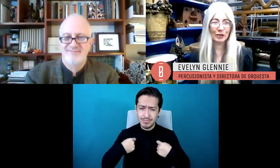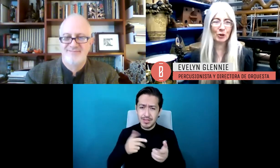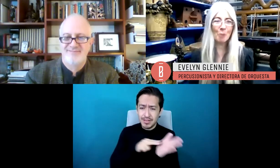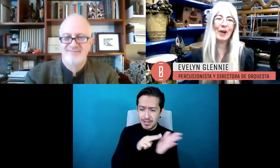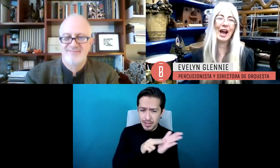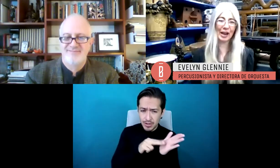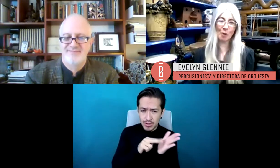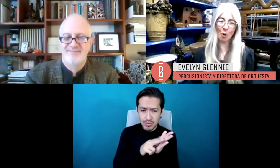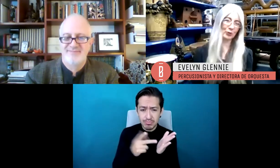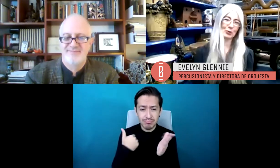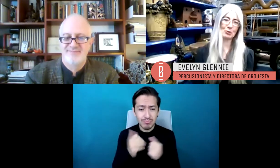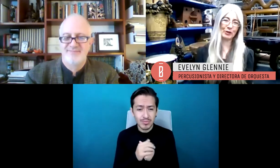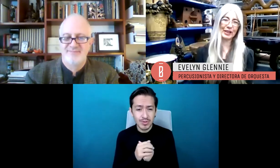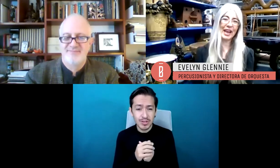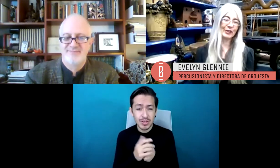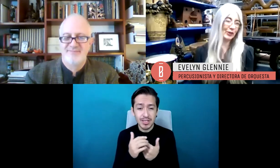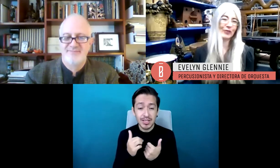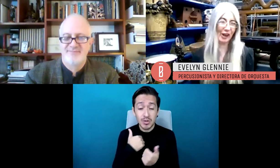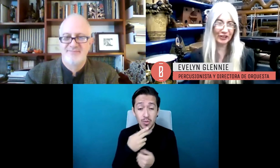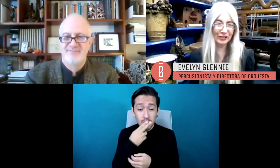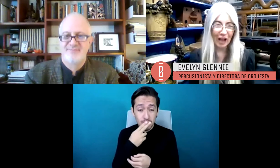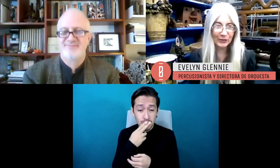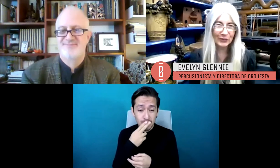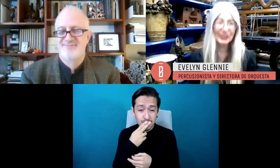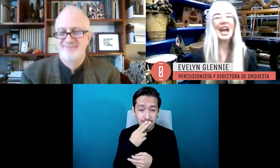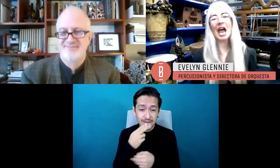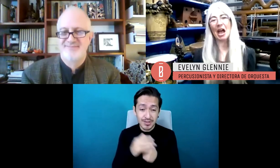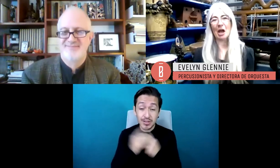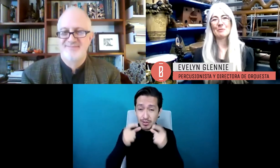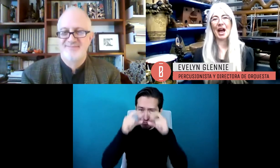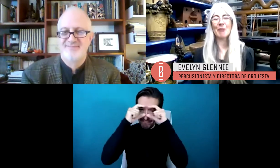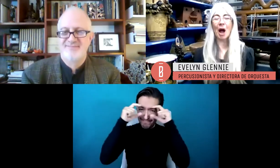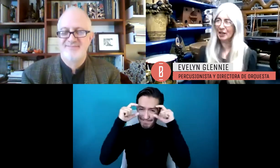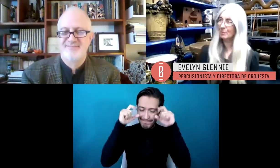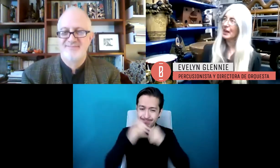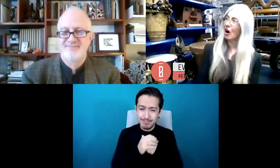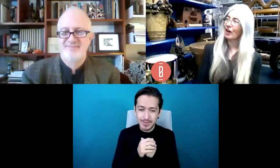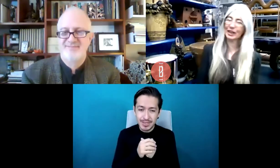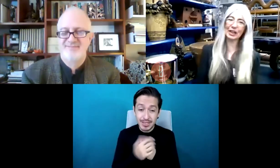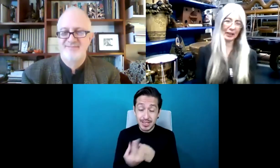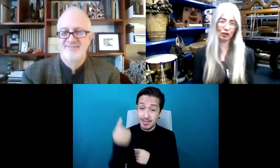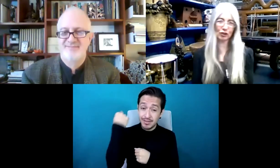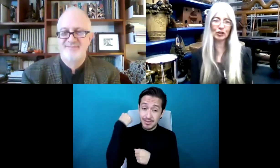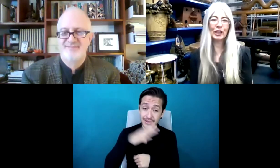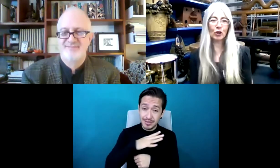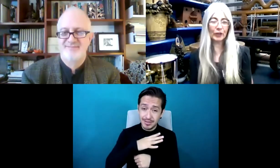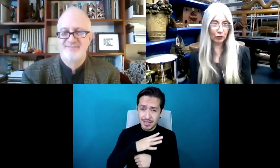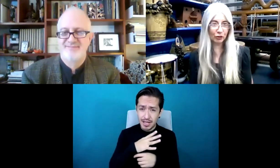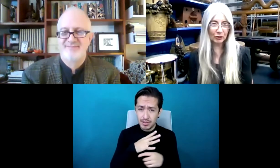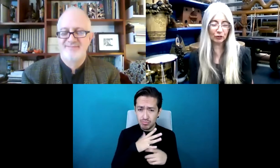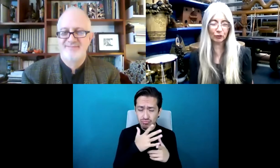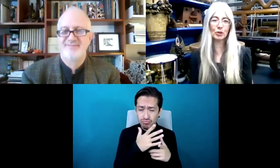negro, camiseta negra, blusa negra y también tengo lentes plateados. Detrás de mí